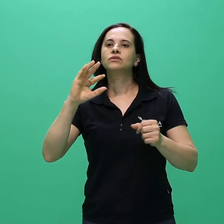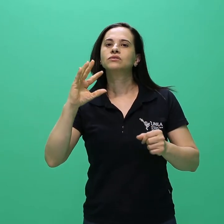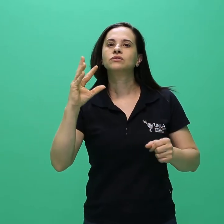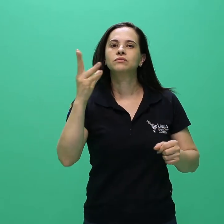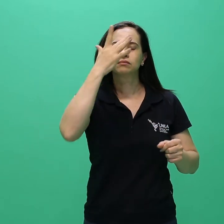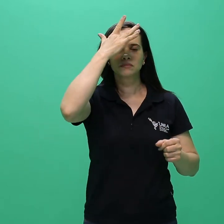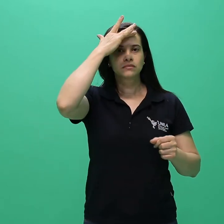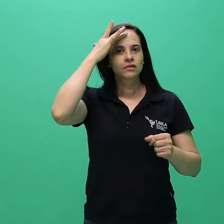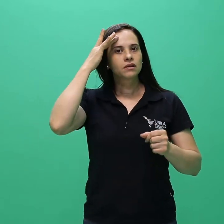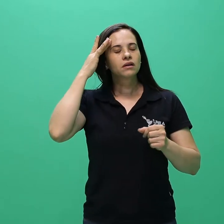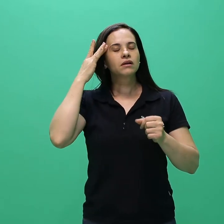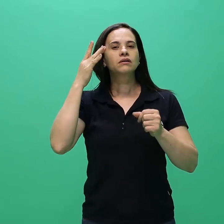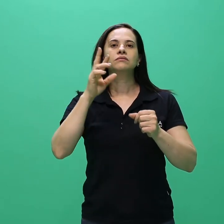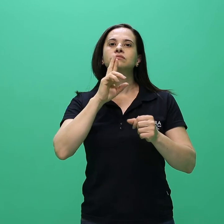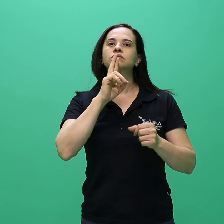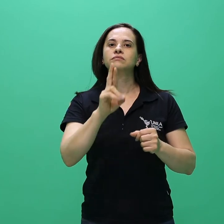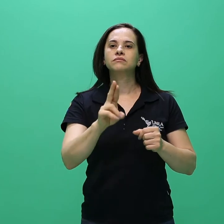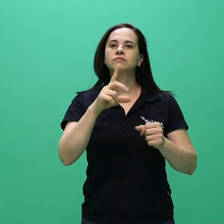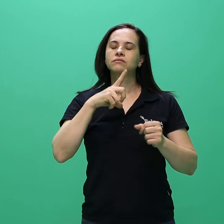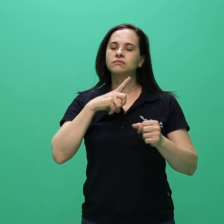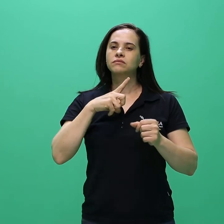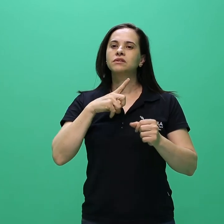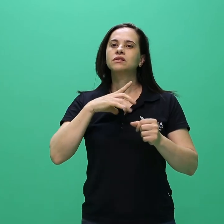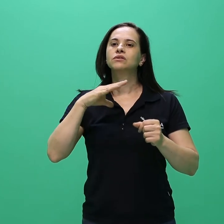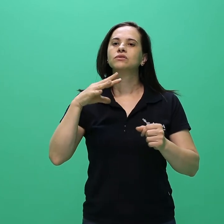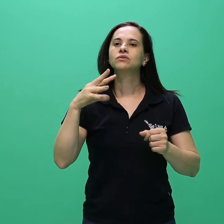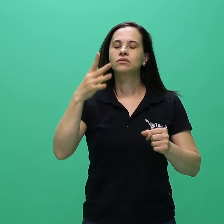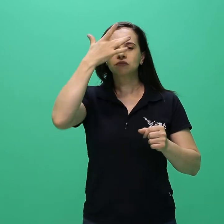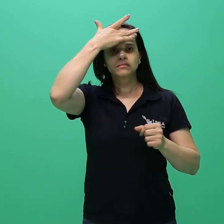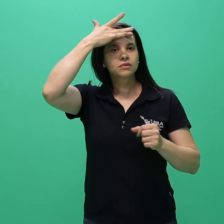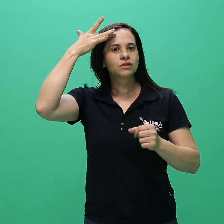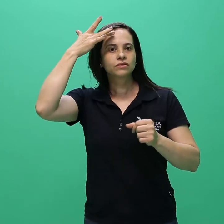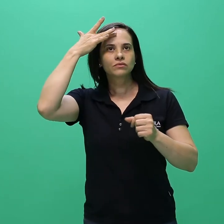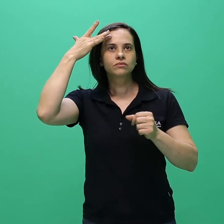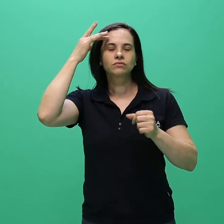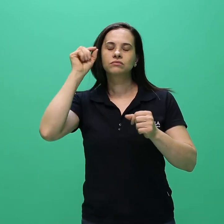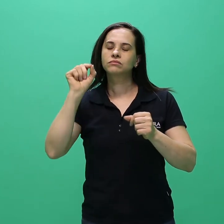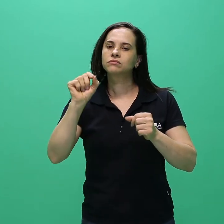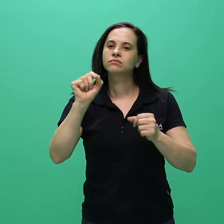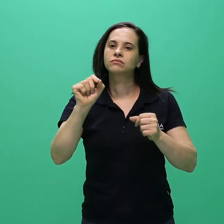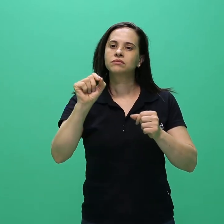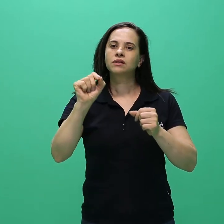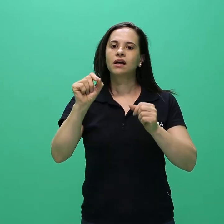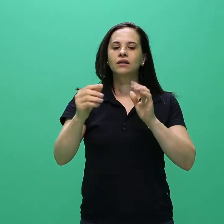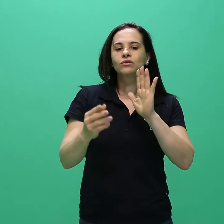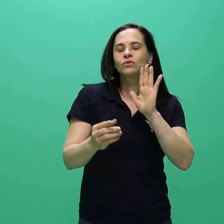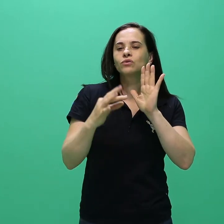prazos e procedimentos divulgados pelo edital do referido resultado.